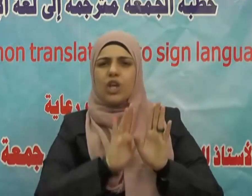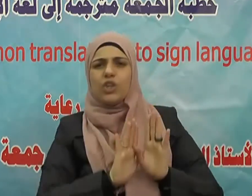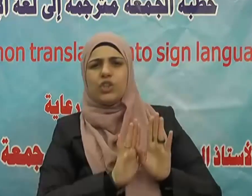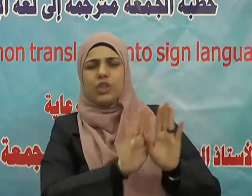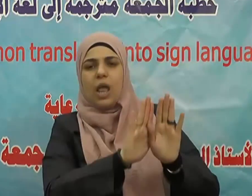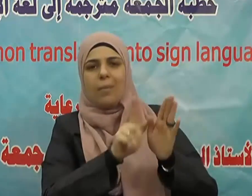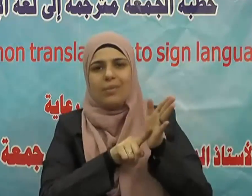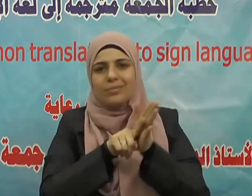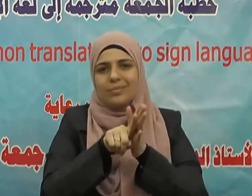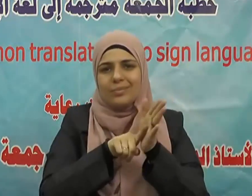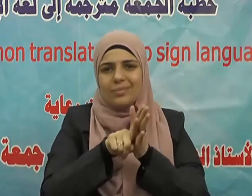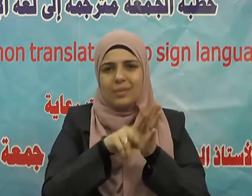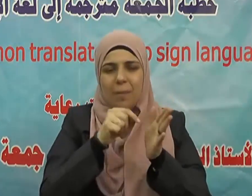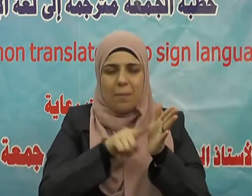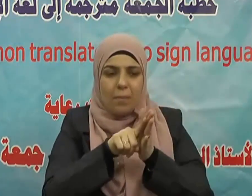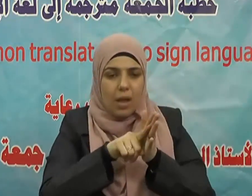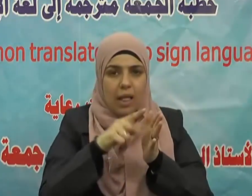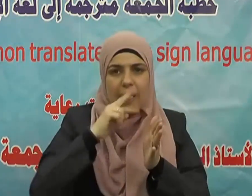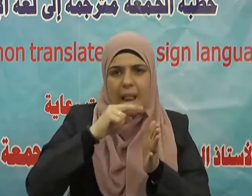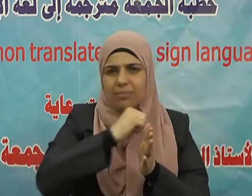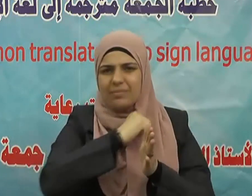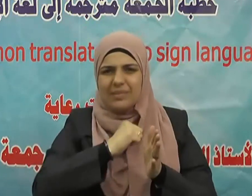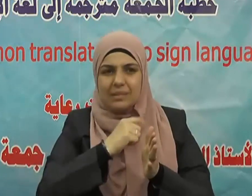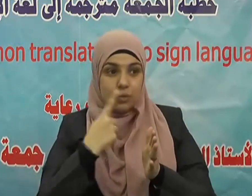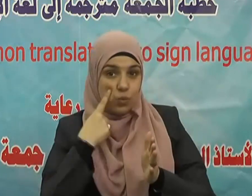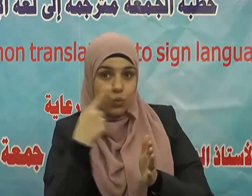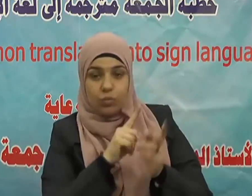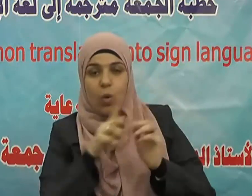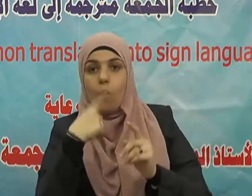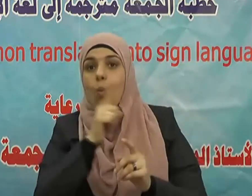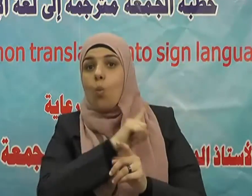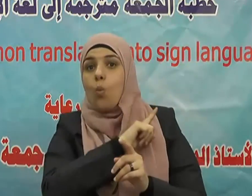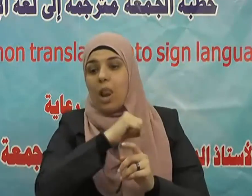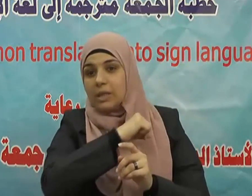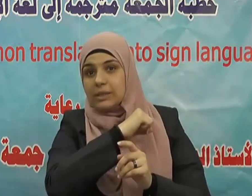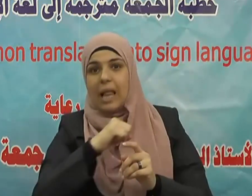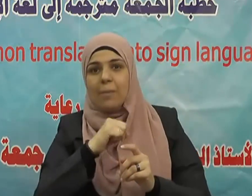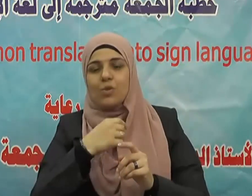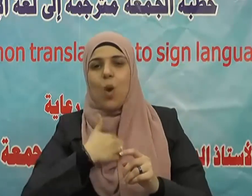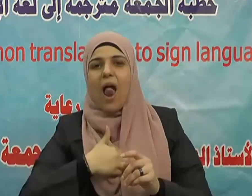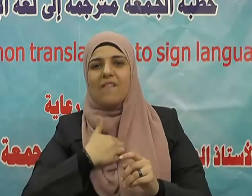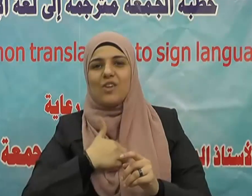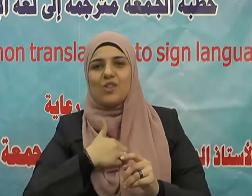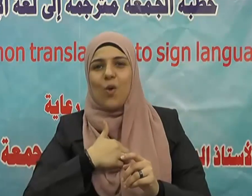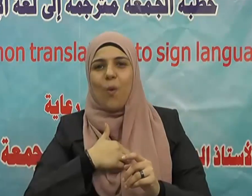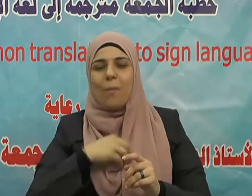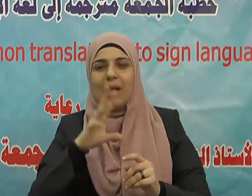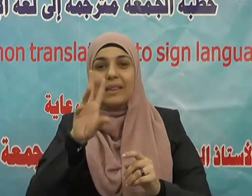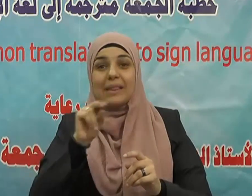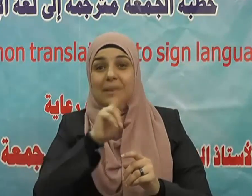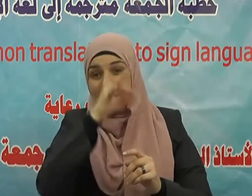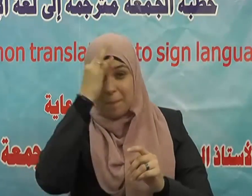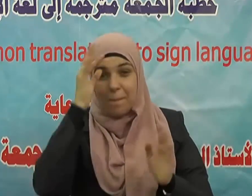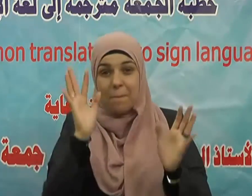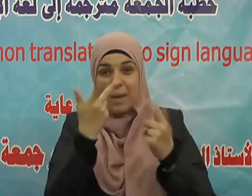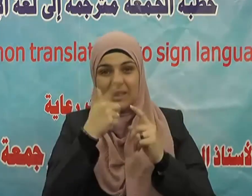وإن لم يكن فقد بهت وما أقدم الإنسان على